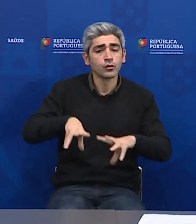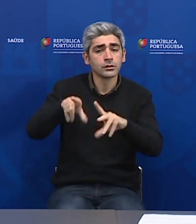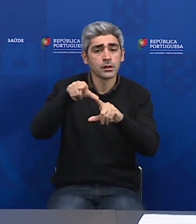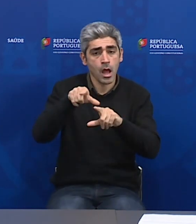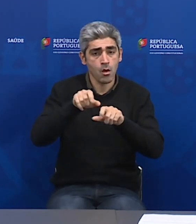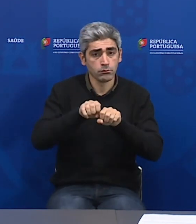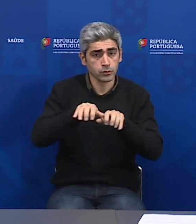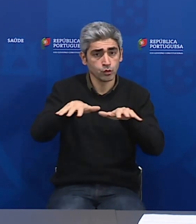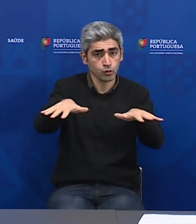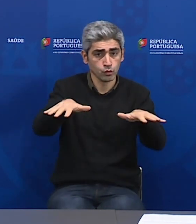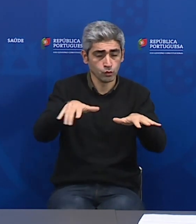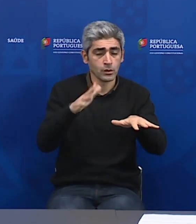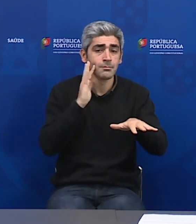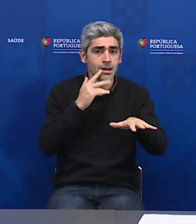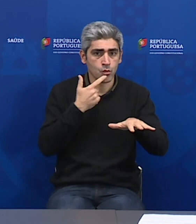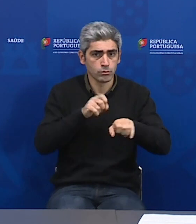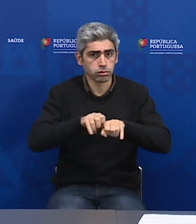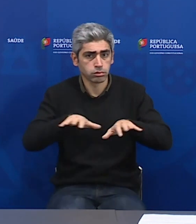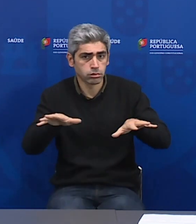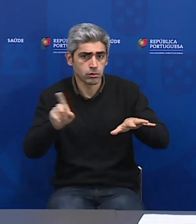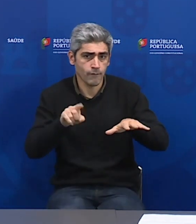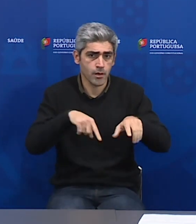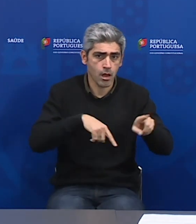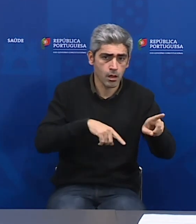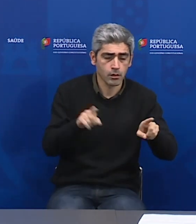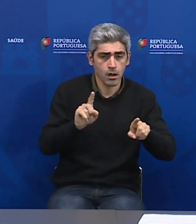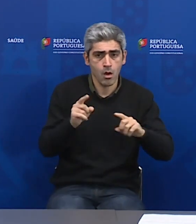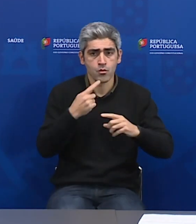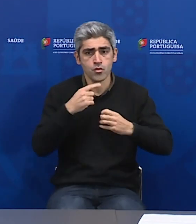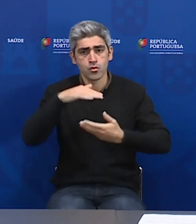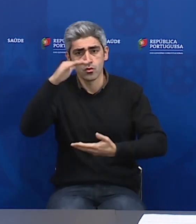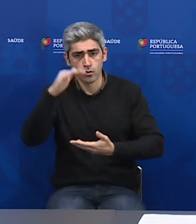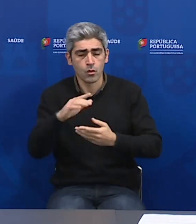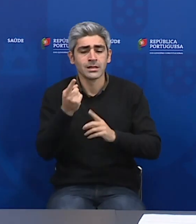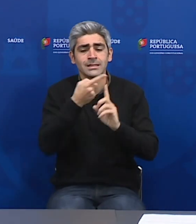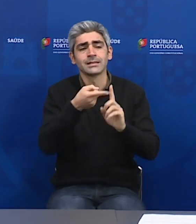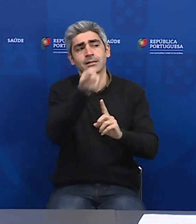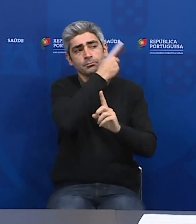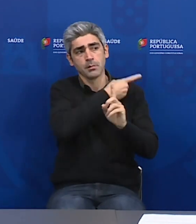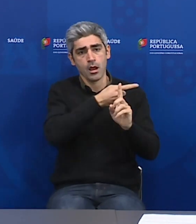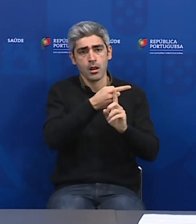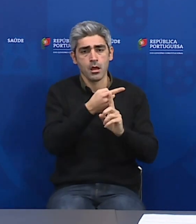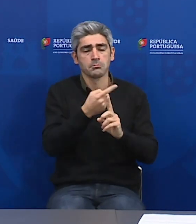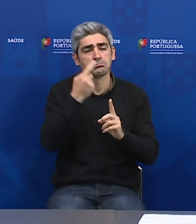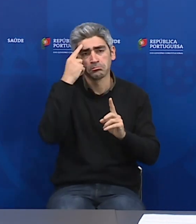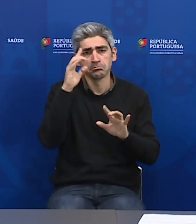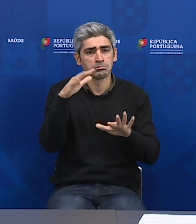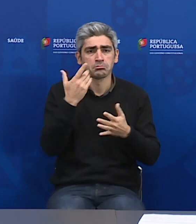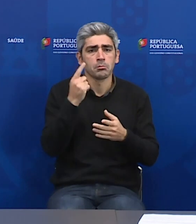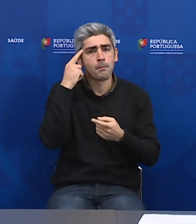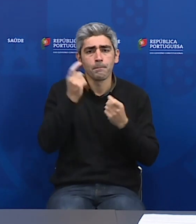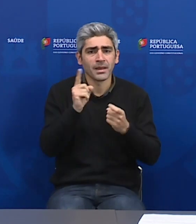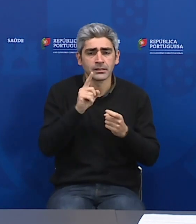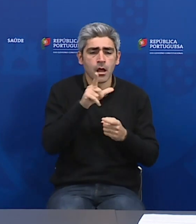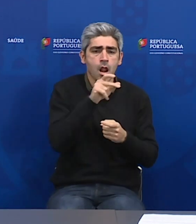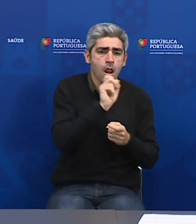próprio surto, aquilo que é o dinamismo do próprio surto. Se calhar há uma semana atrás não se punha a questão dos lares e